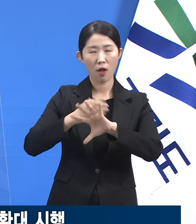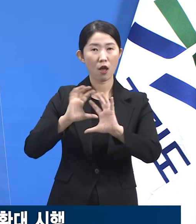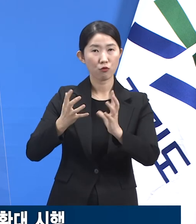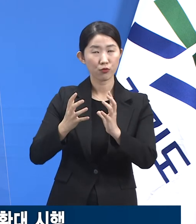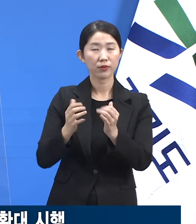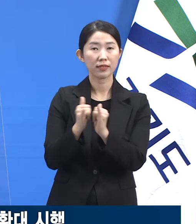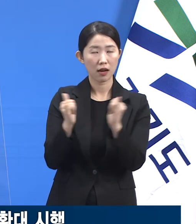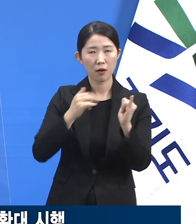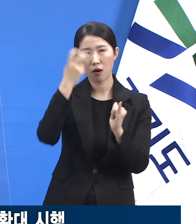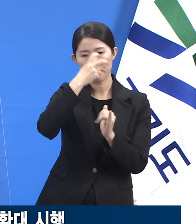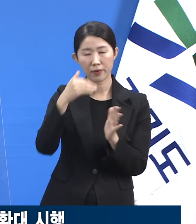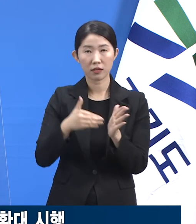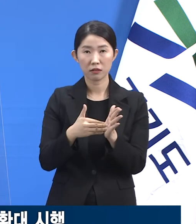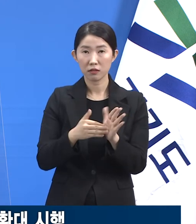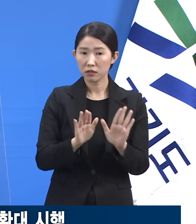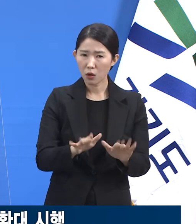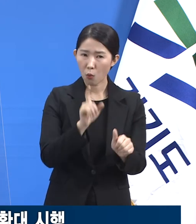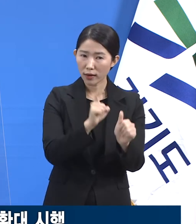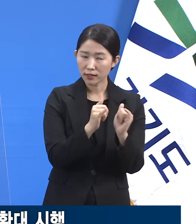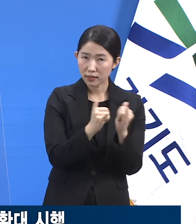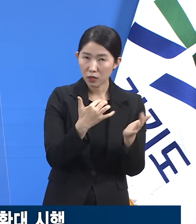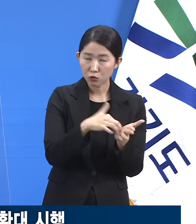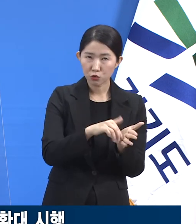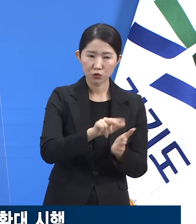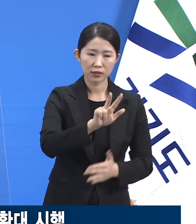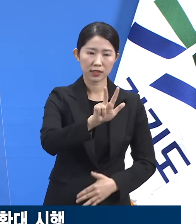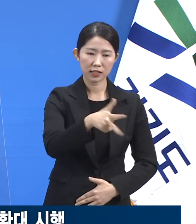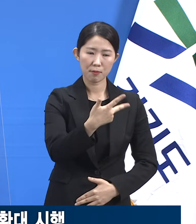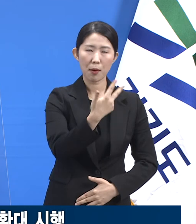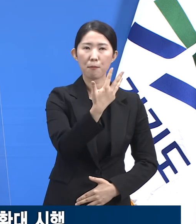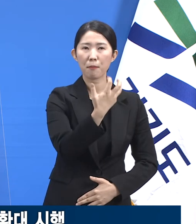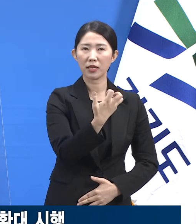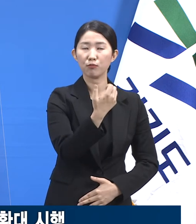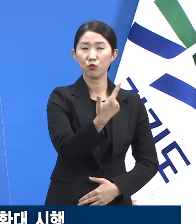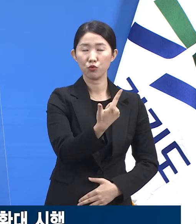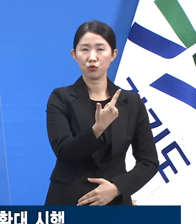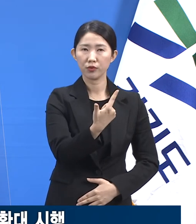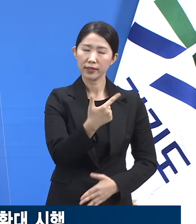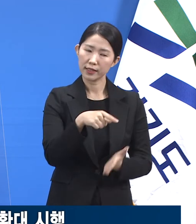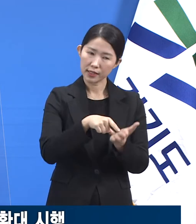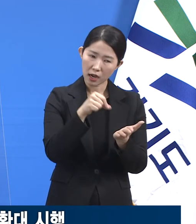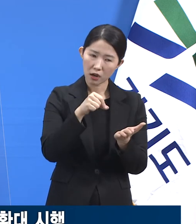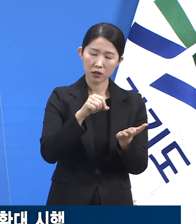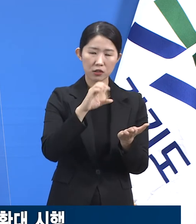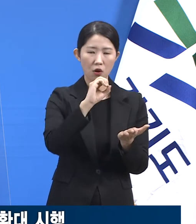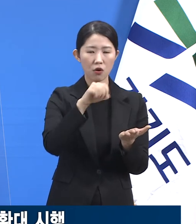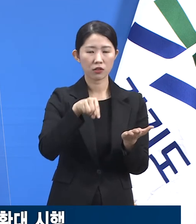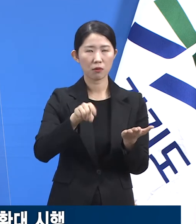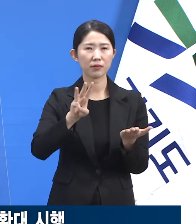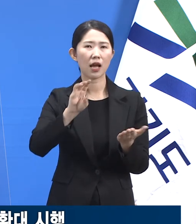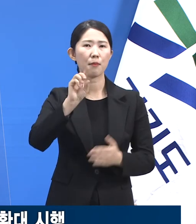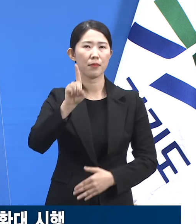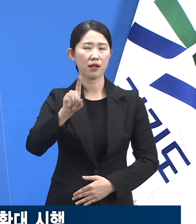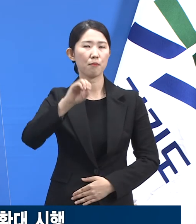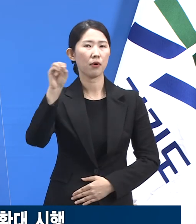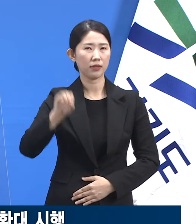양성자는 786명으로 0.31%의 양성률을 보입니다.